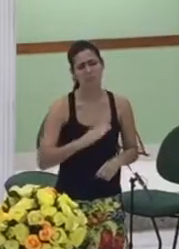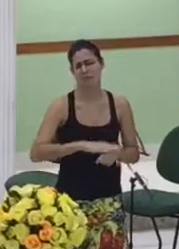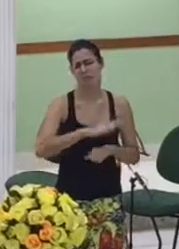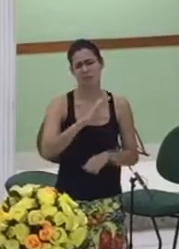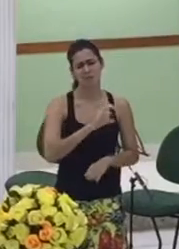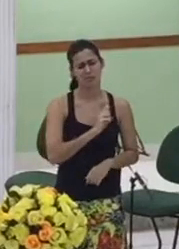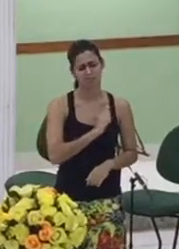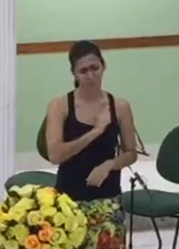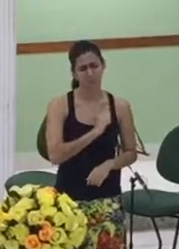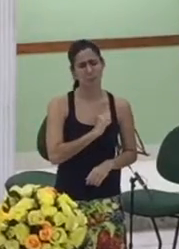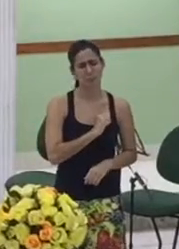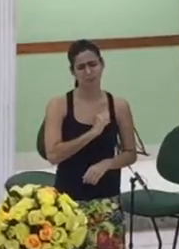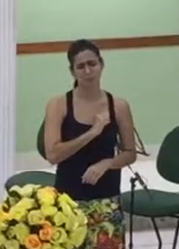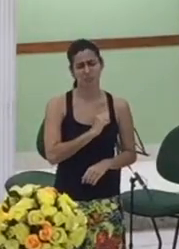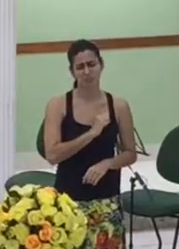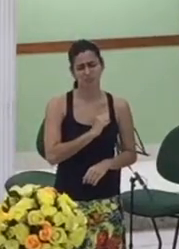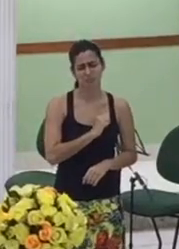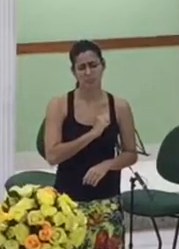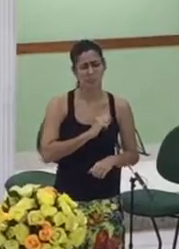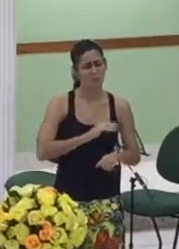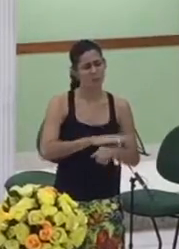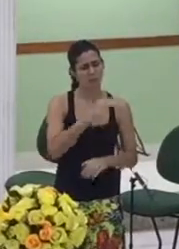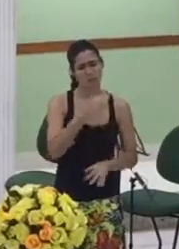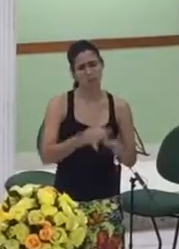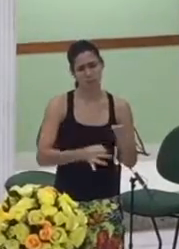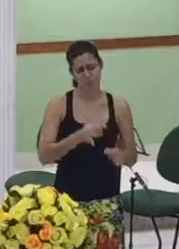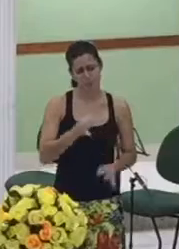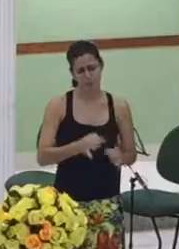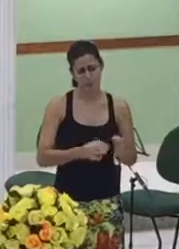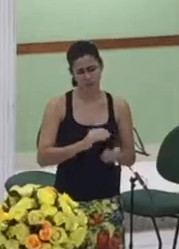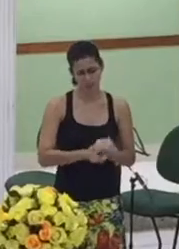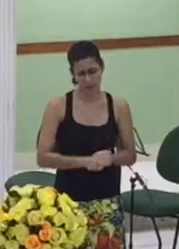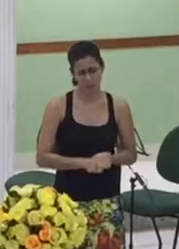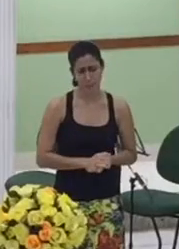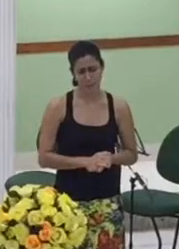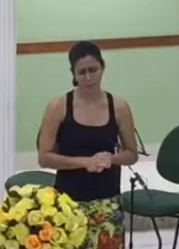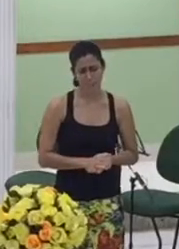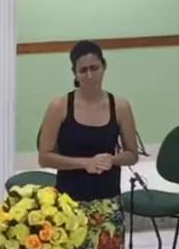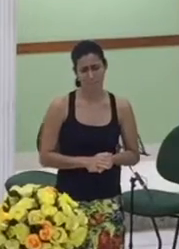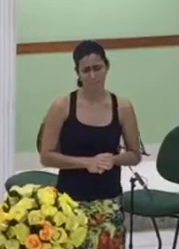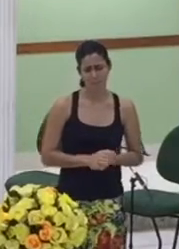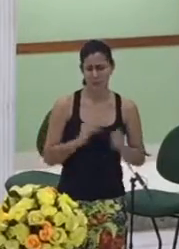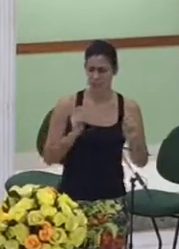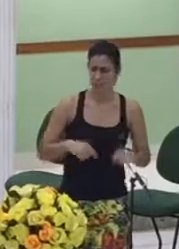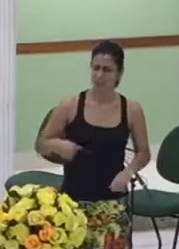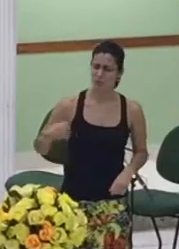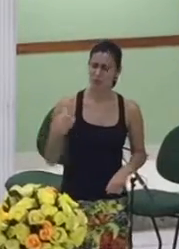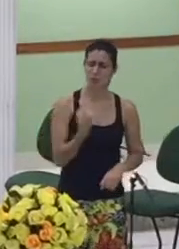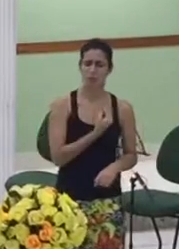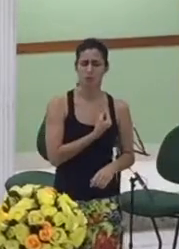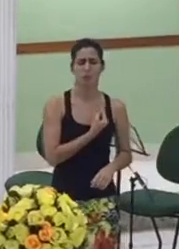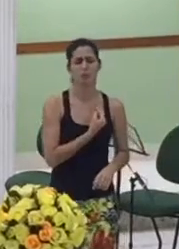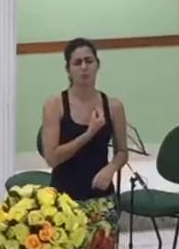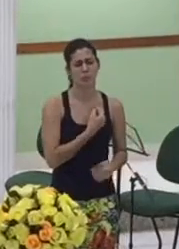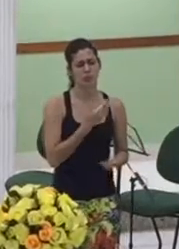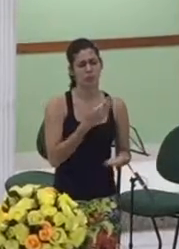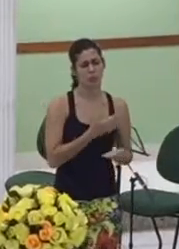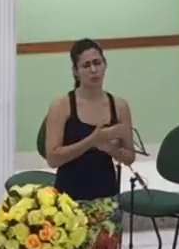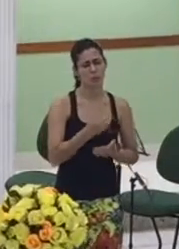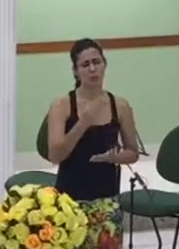aqui entre nós que somos teus filhos nós rogamos o teu nome porque o senhor aqui nessa igreja